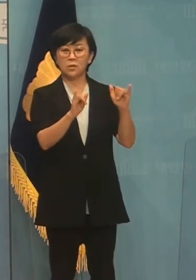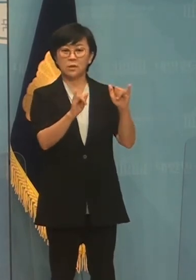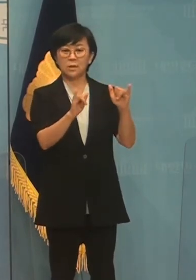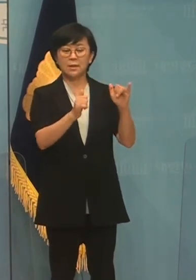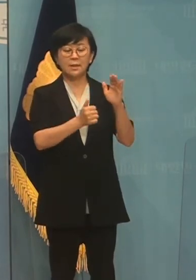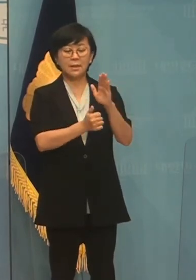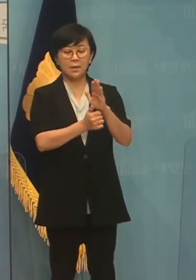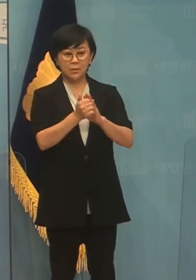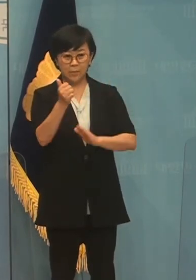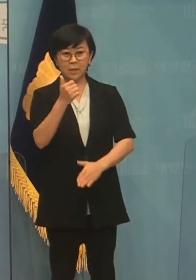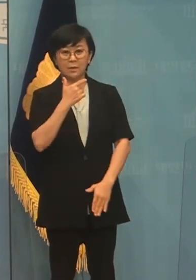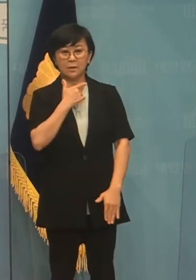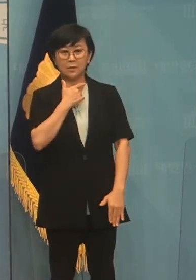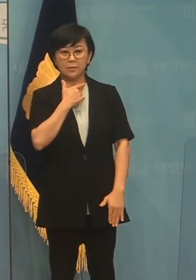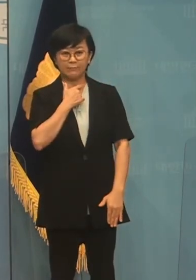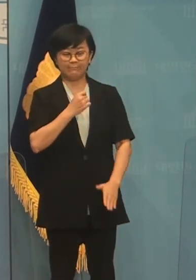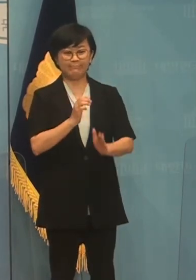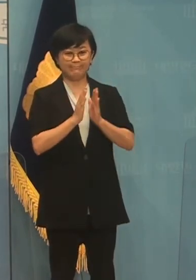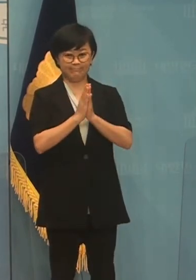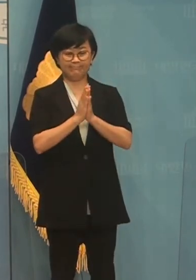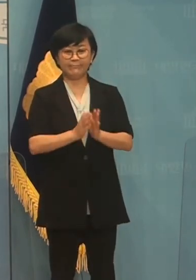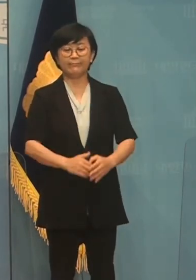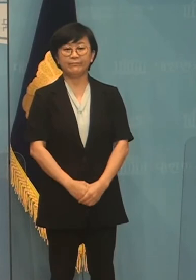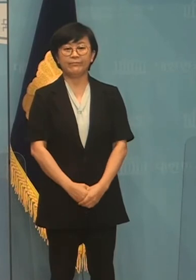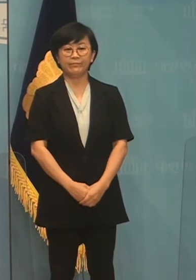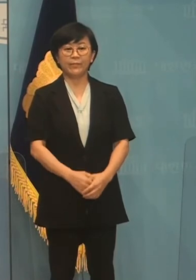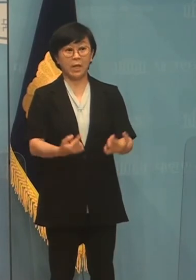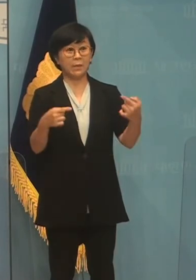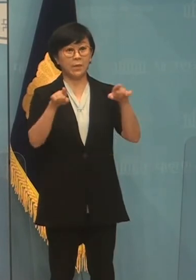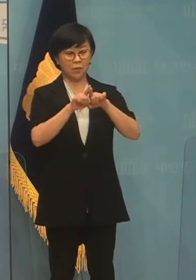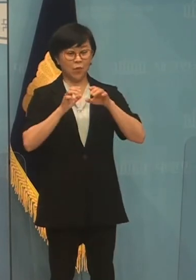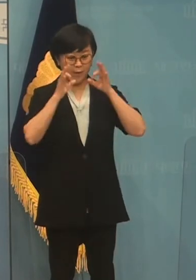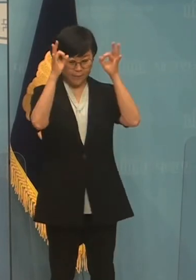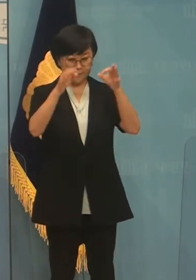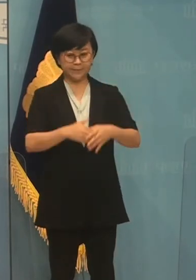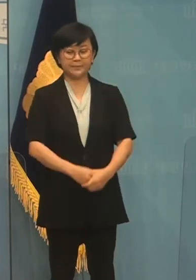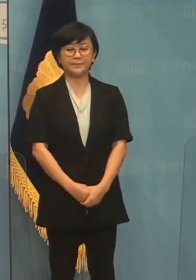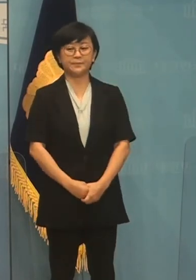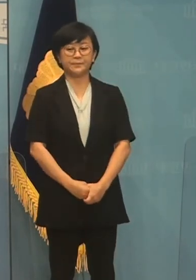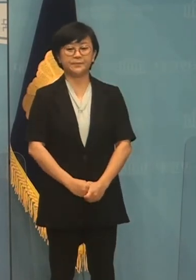희망이 되기를 기원합니다 함께 노력하겠습니다